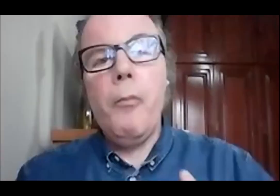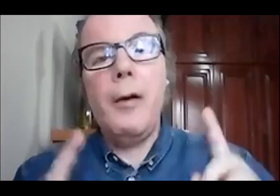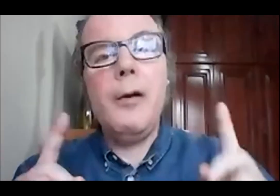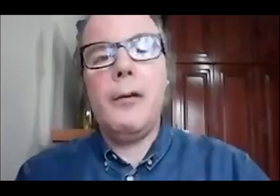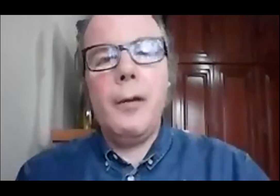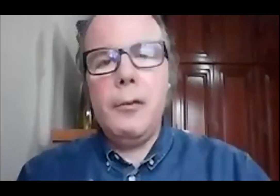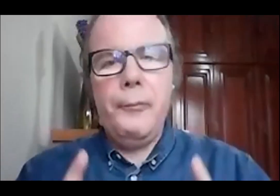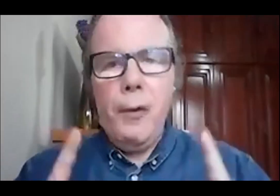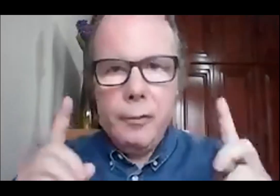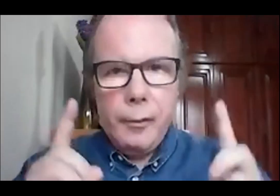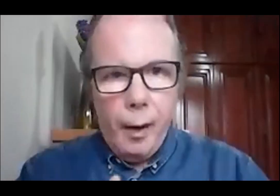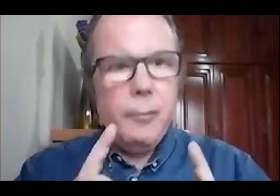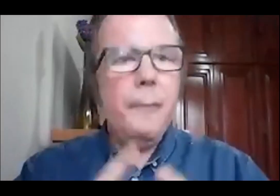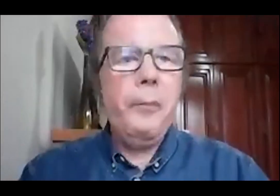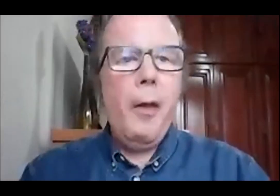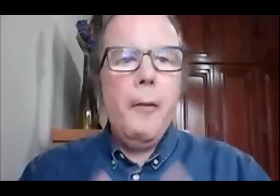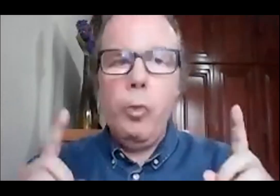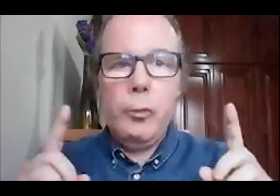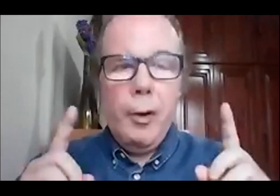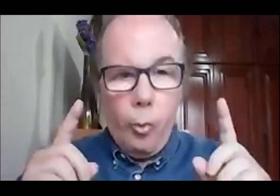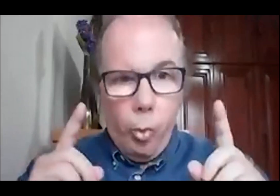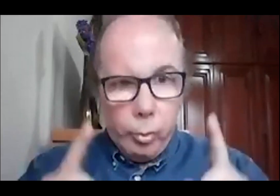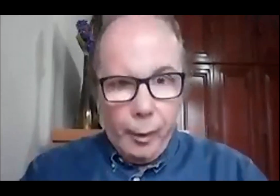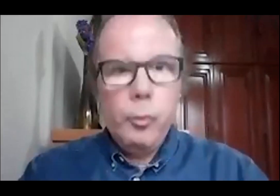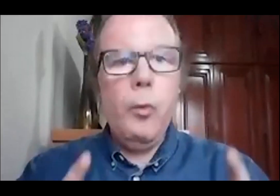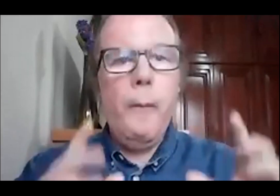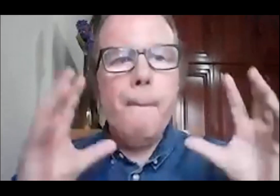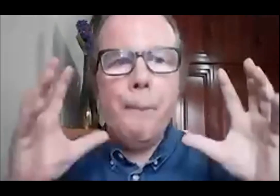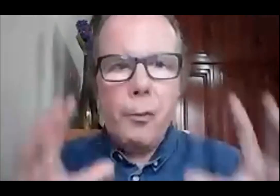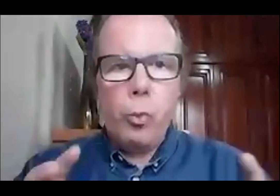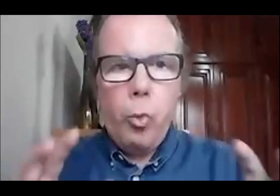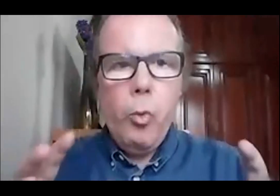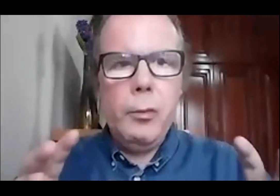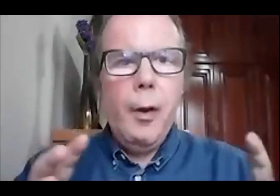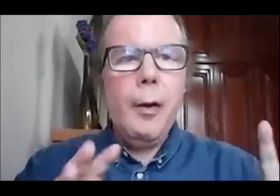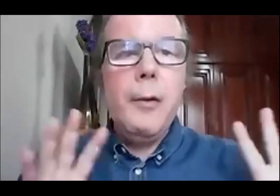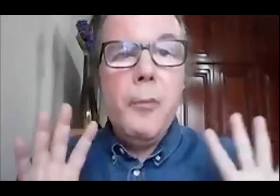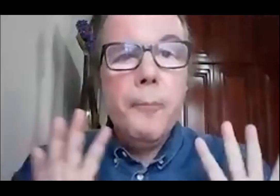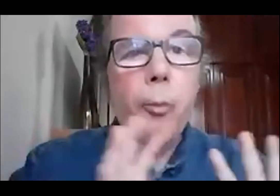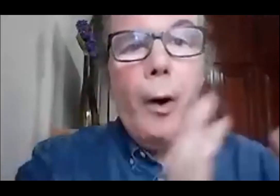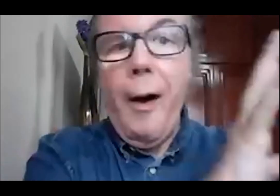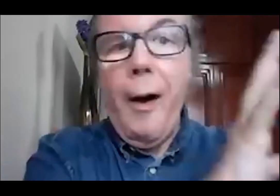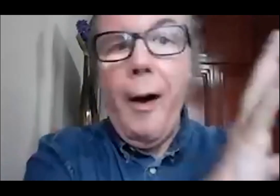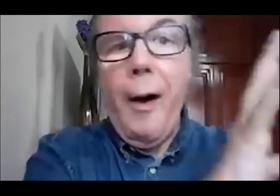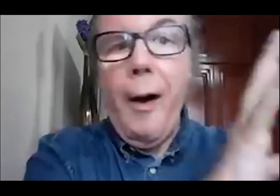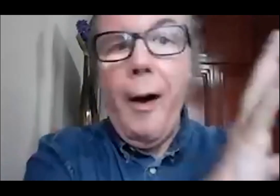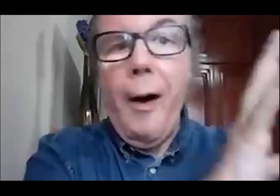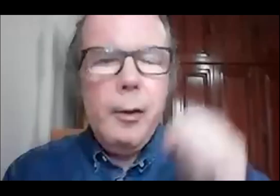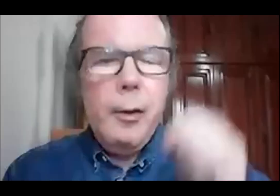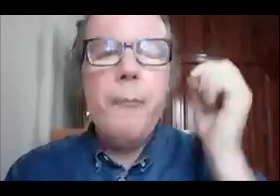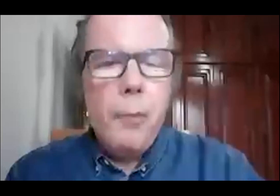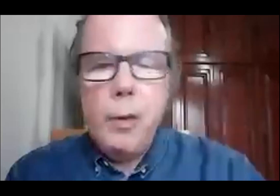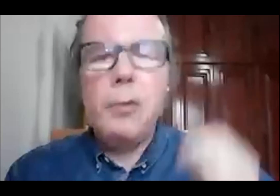A minha alma grita de felicidade por ter encontrado pessoas que me empurraram